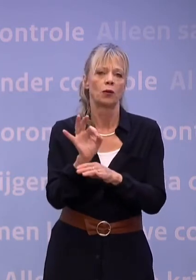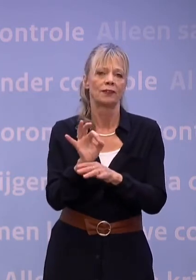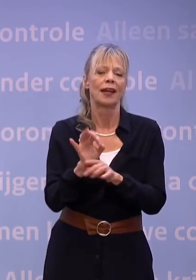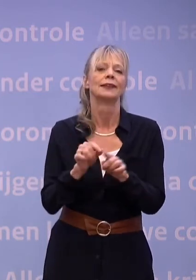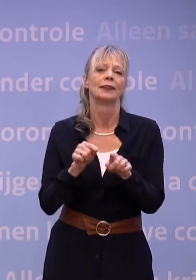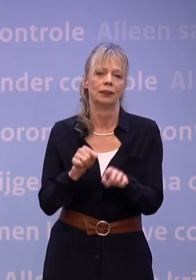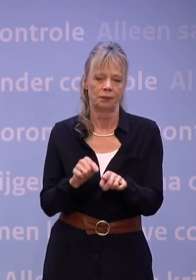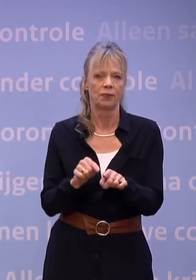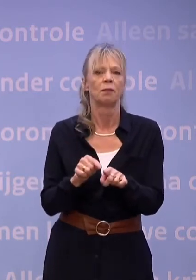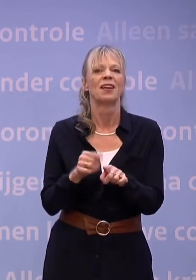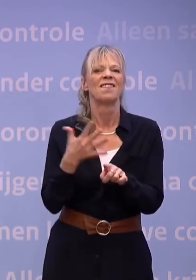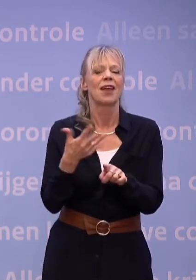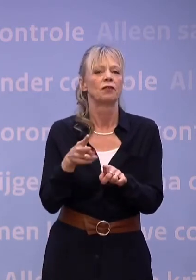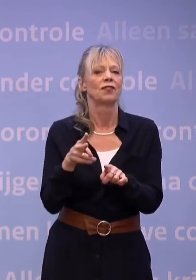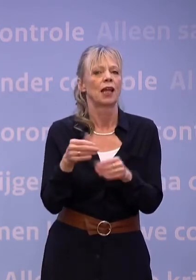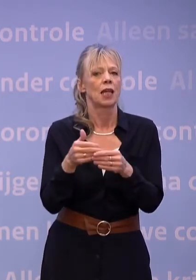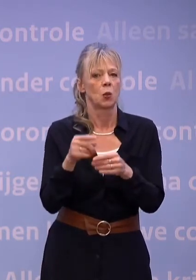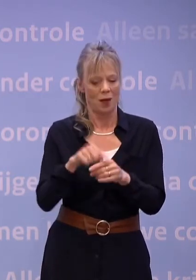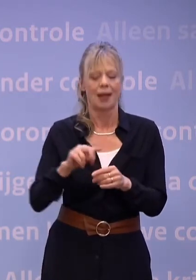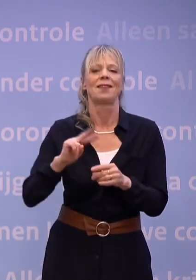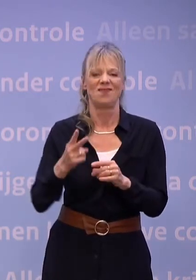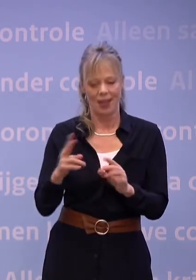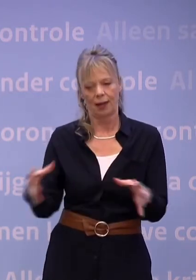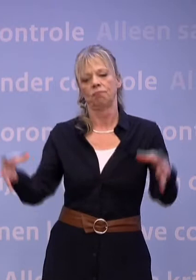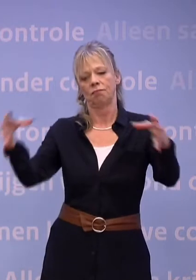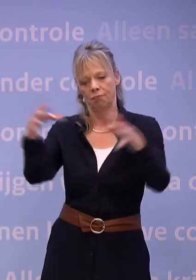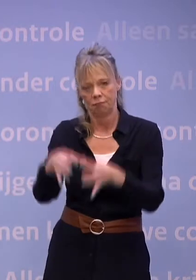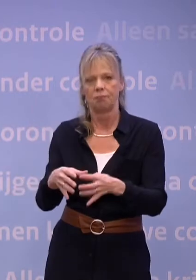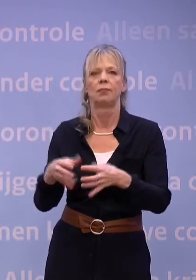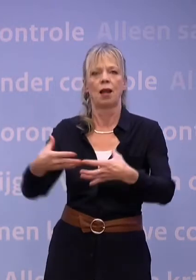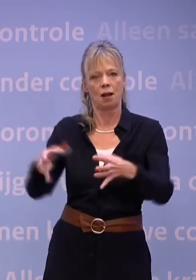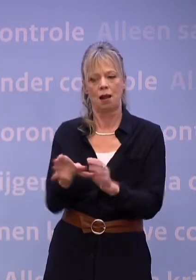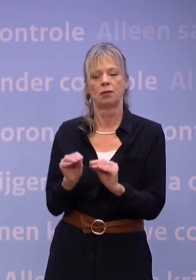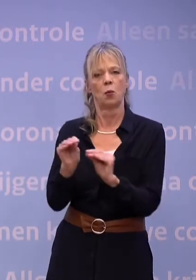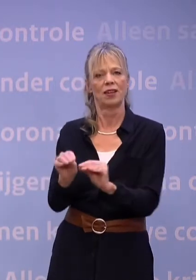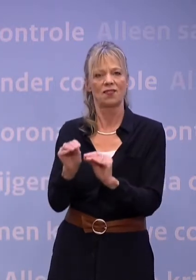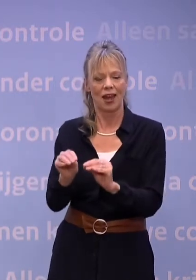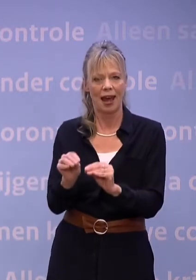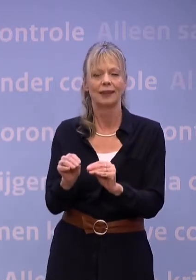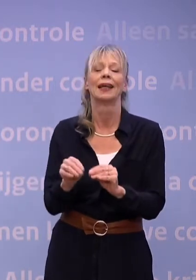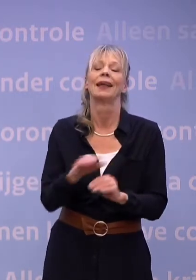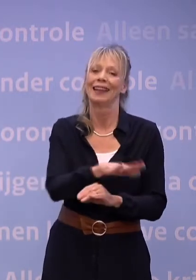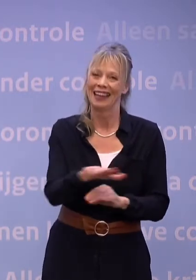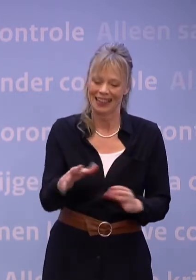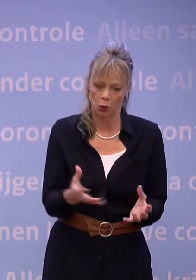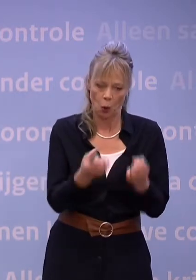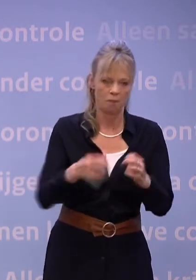teruggaan naar klassikaal onderwijs en gaat ook de hele kinderopvang hopelijk, als het kan, weer open.